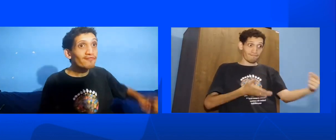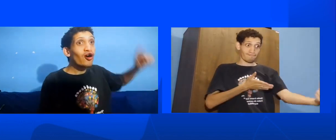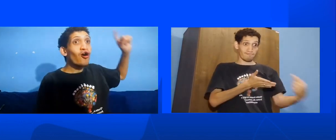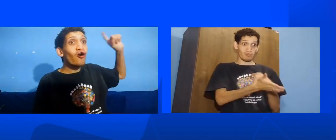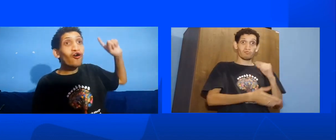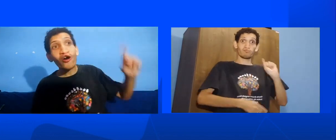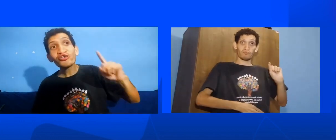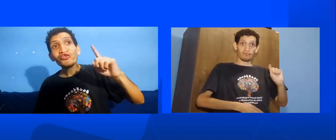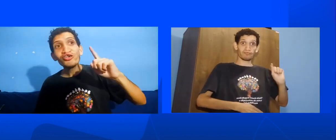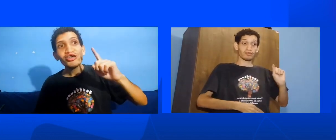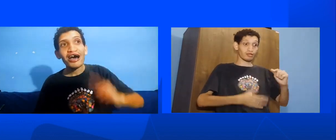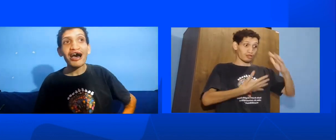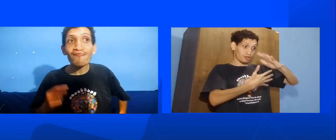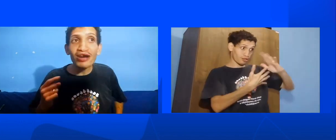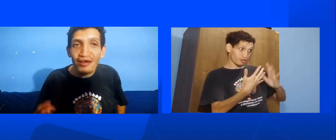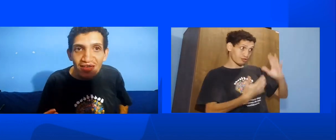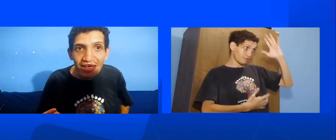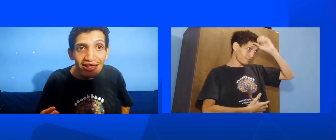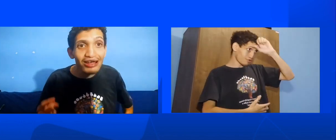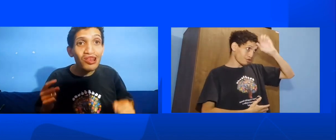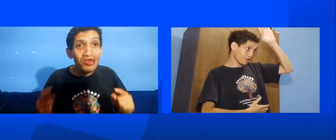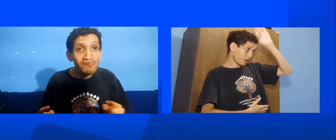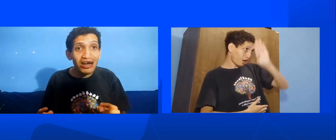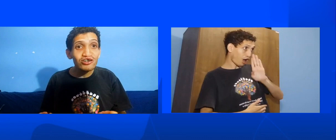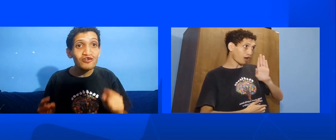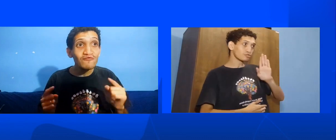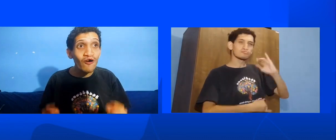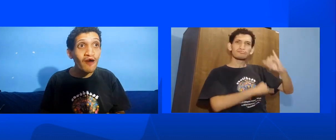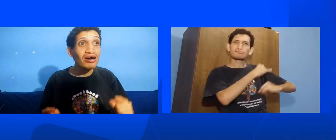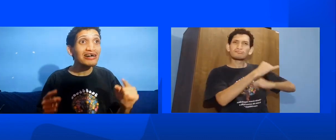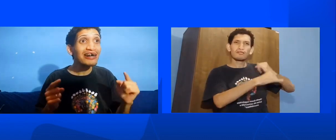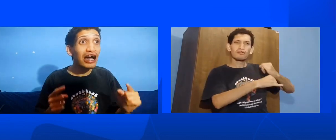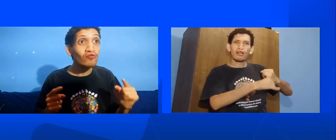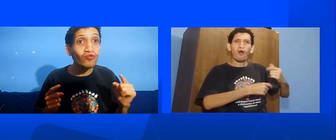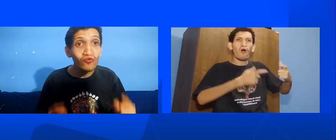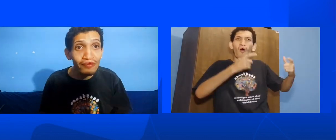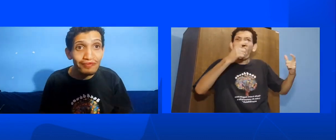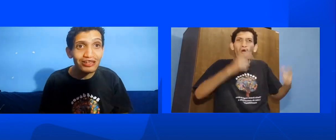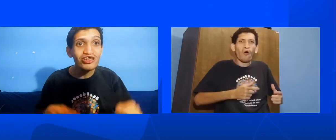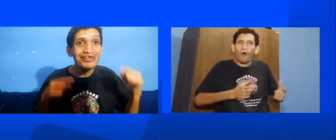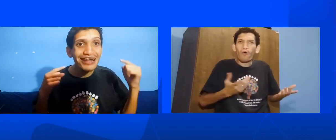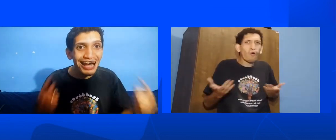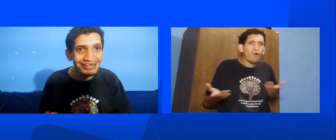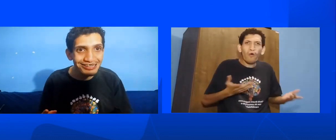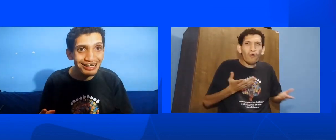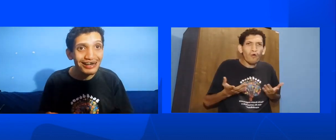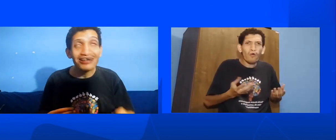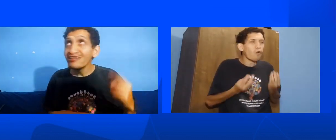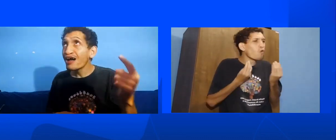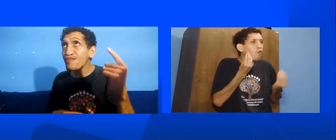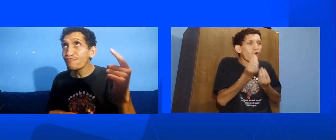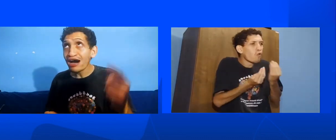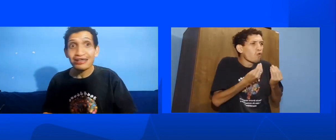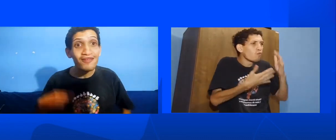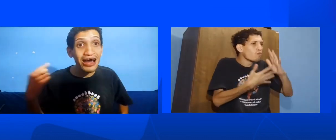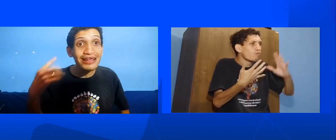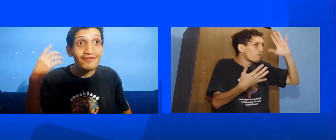Onde aprender livros de forma gratuita, de graça? E ainda mais, na